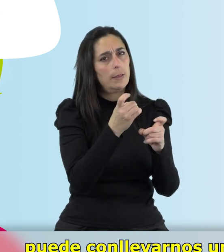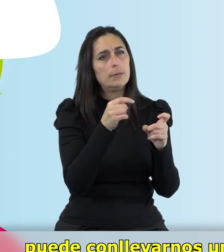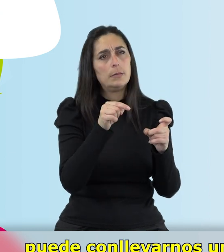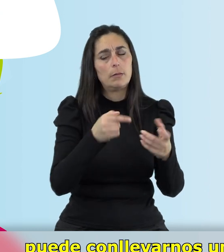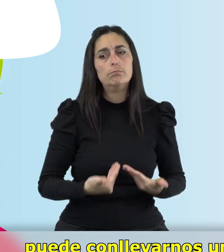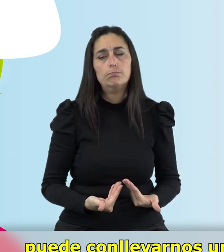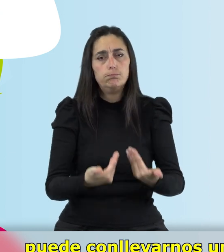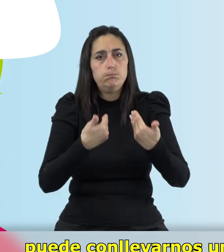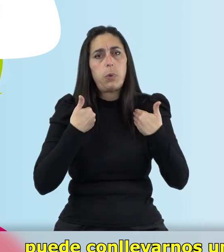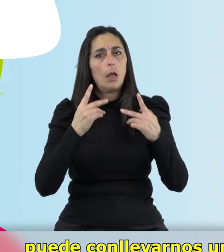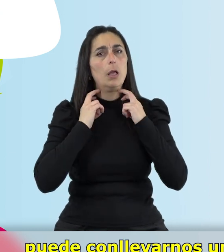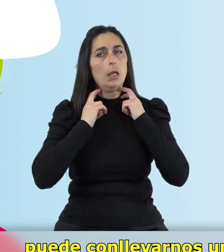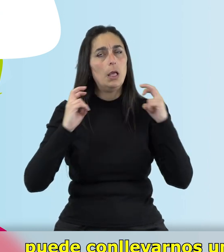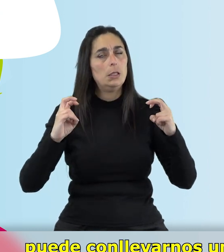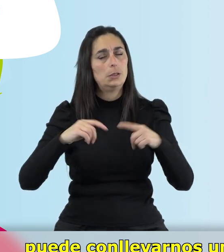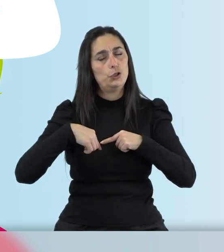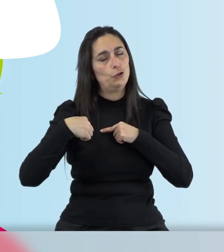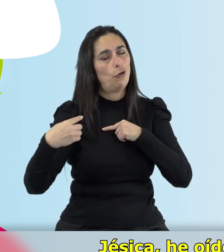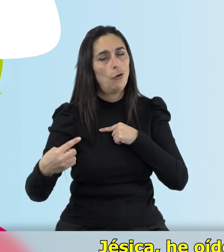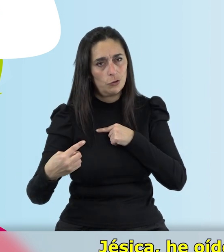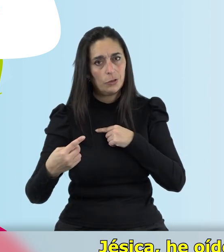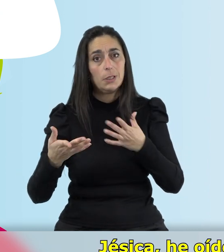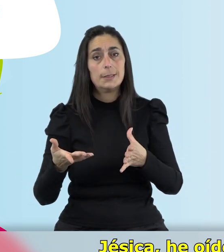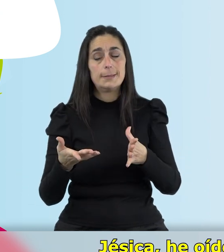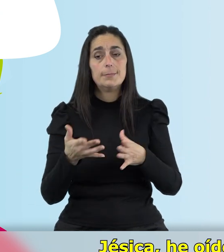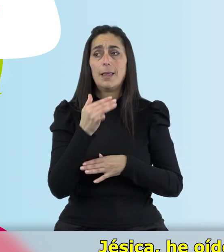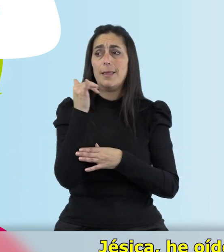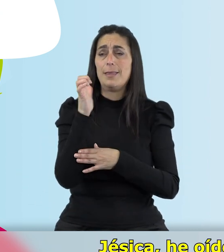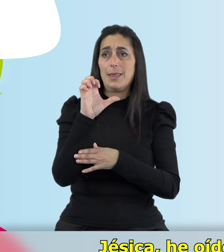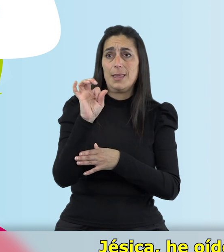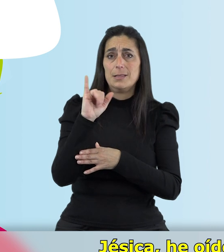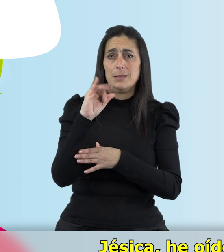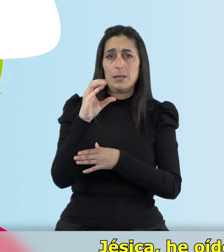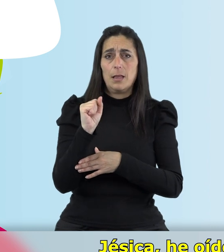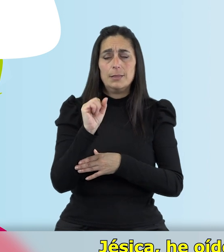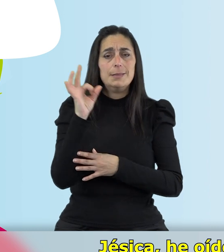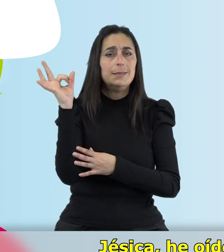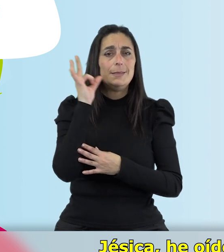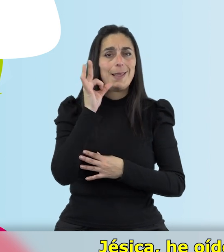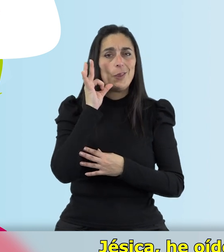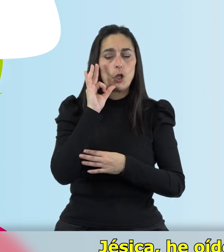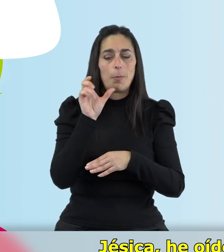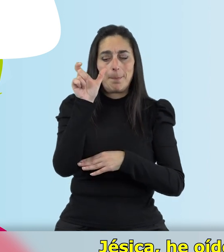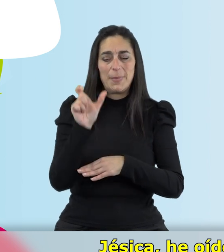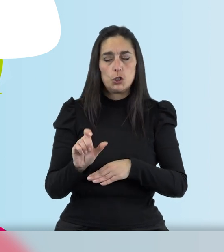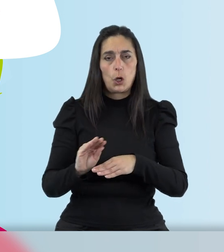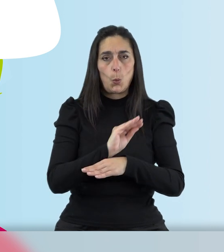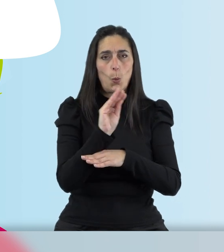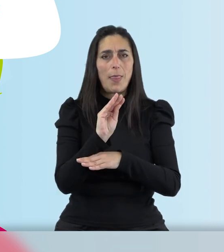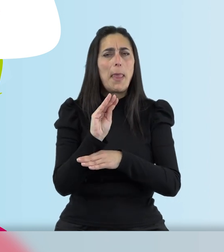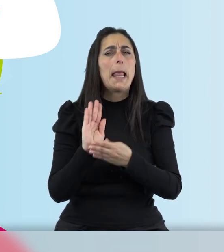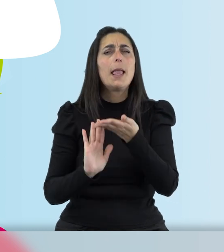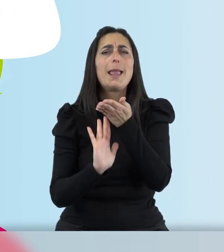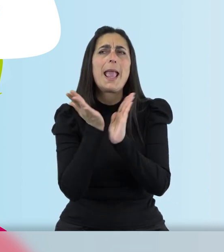conllevarnos un estrés añadido en nuestro día a día. Jessica, he oído hablar del síndrome del cuidador quemado,